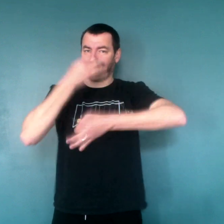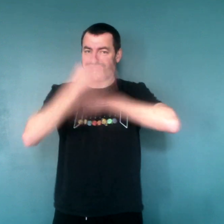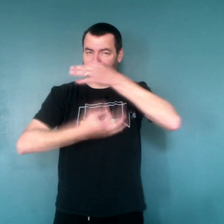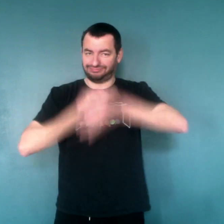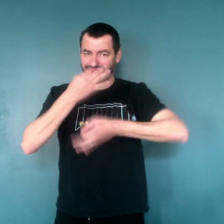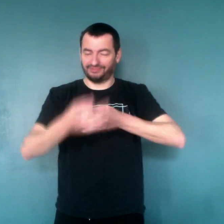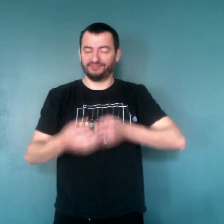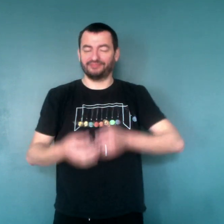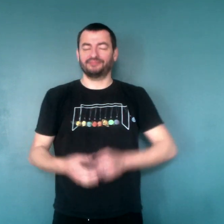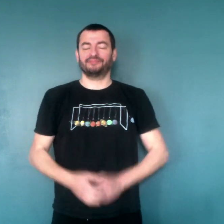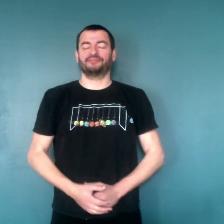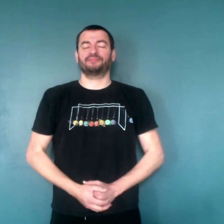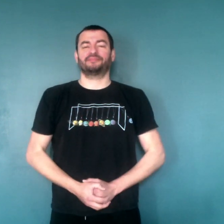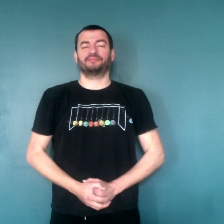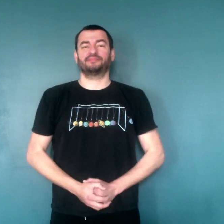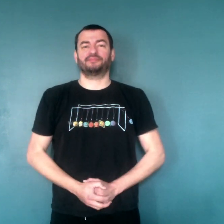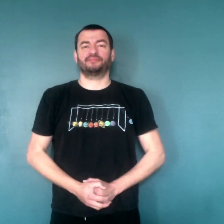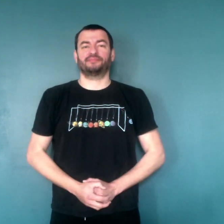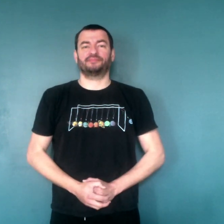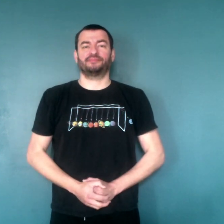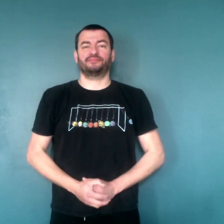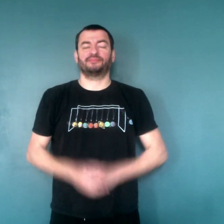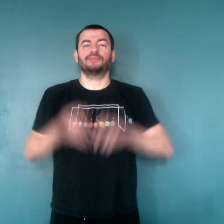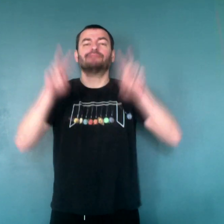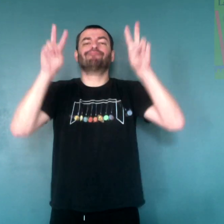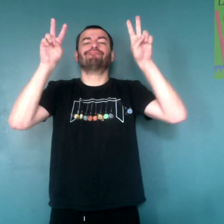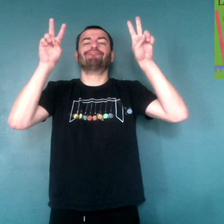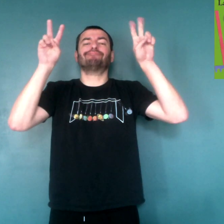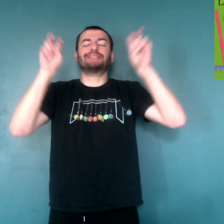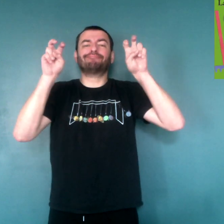Maintenant, nous allons vous conter l'histoire de la petite poule rousse.